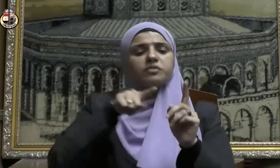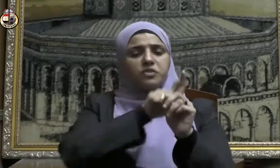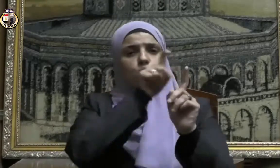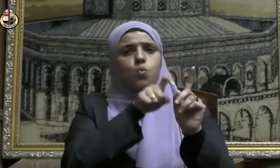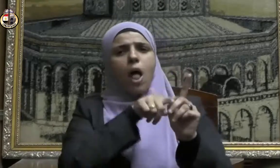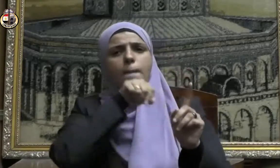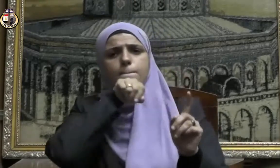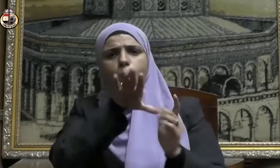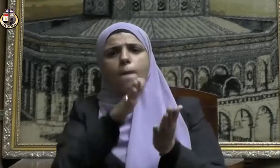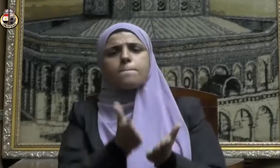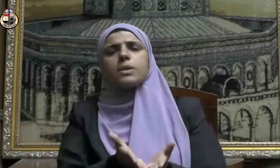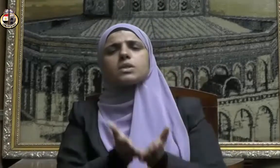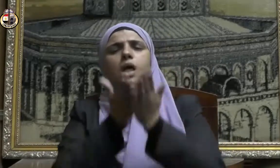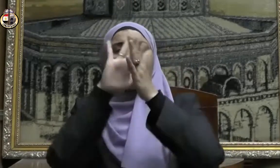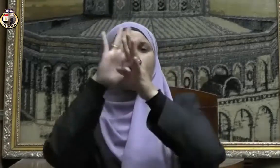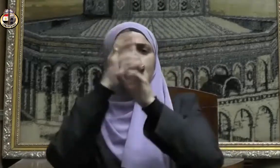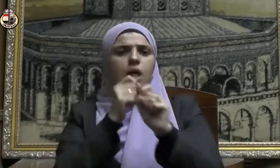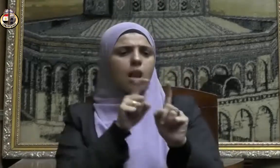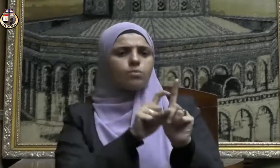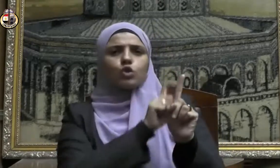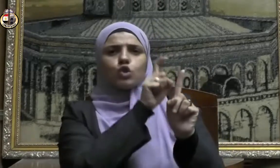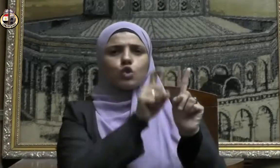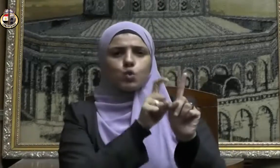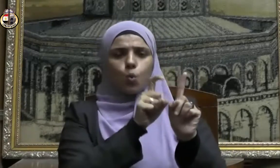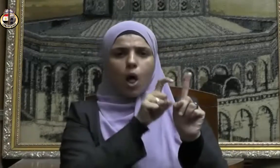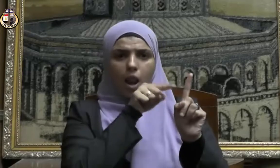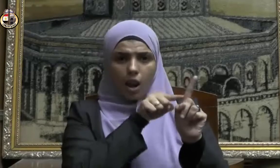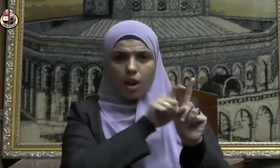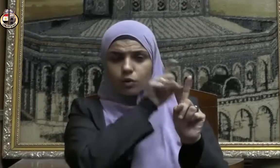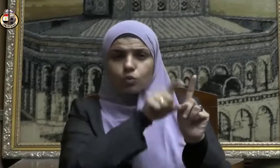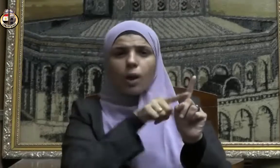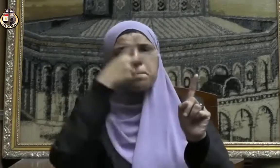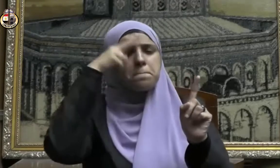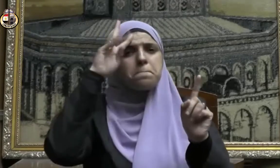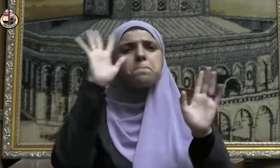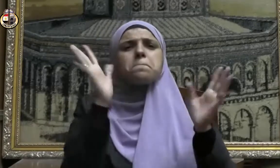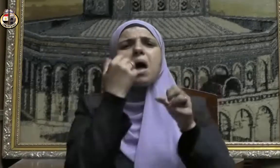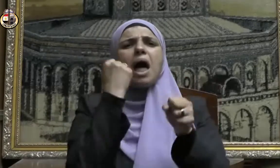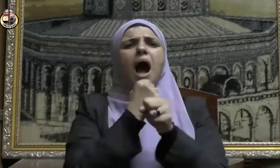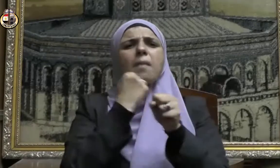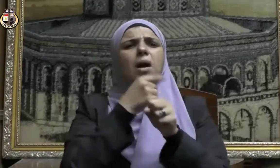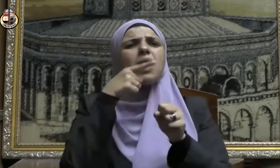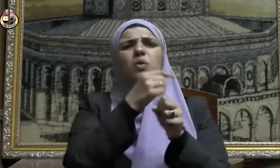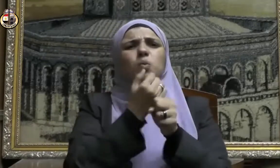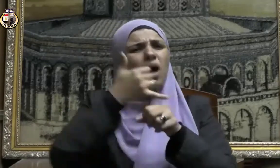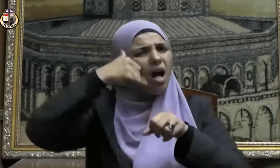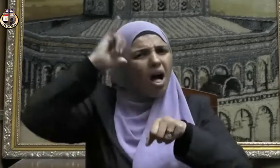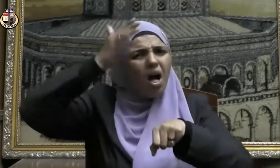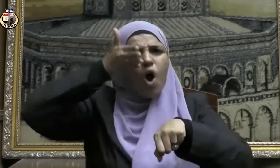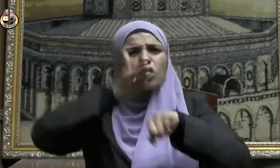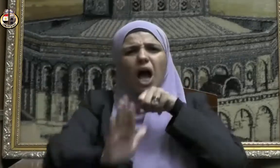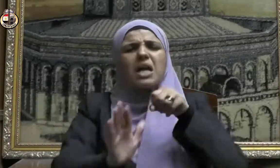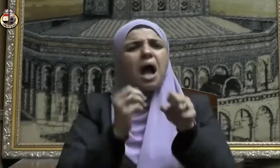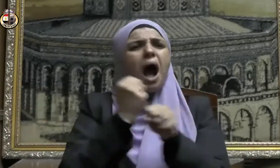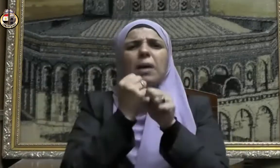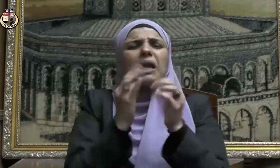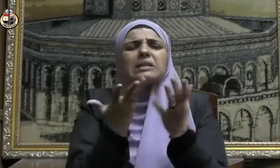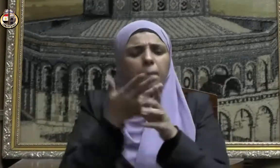رسول الله صلى الله عليه وسلم ما هذه الأضاحي قال